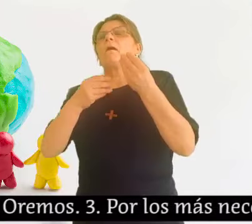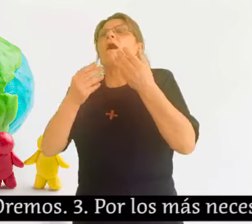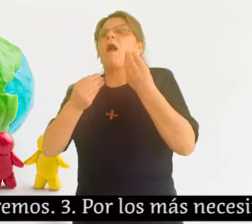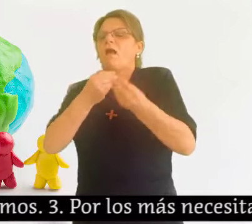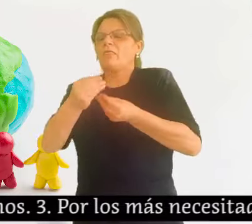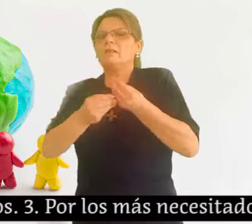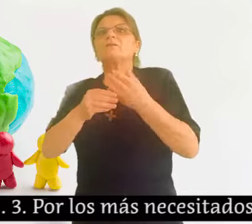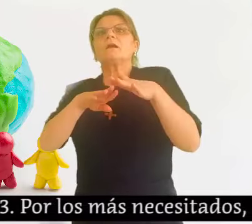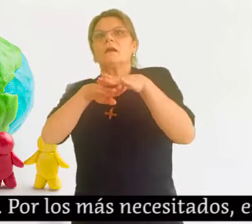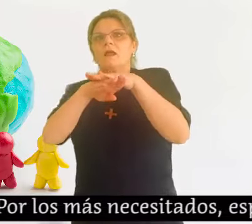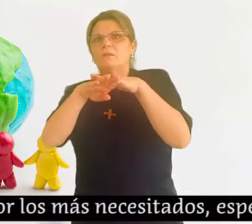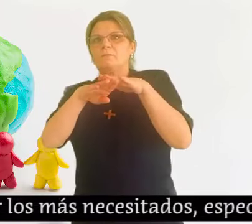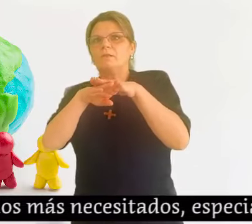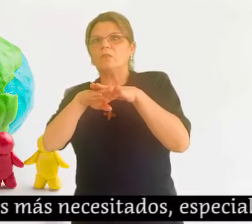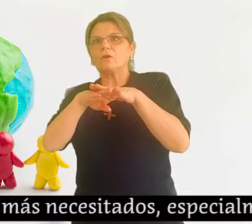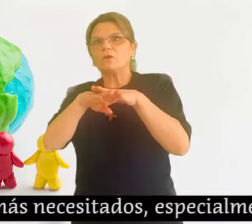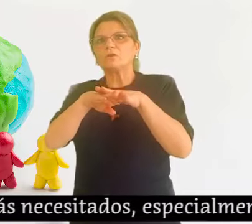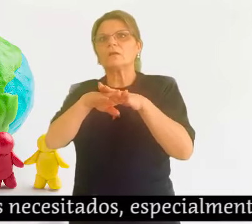Oremos